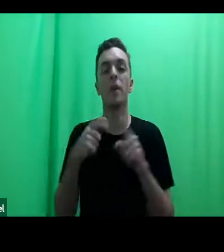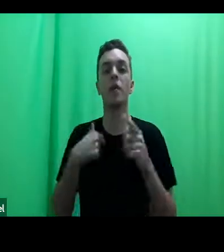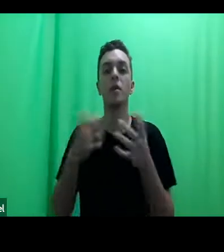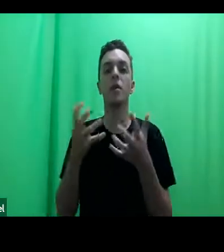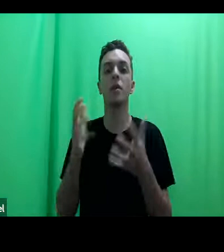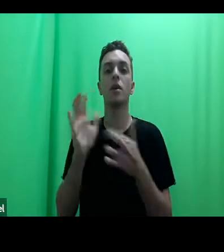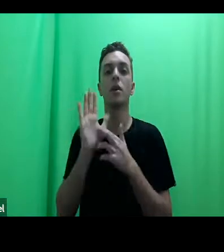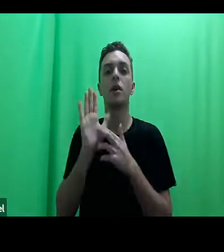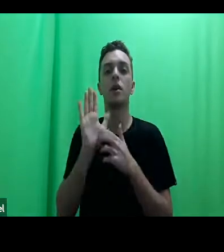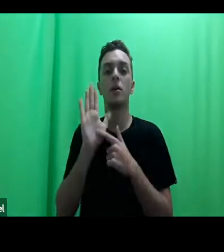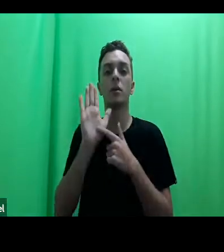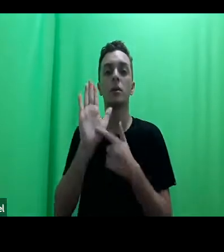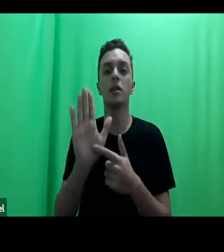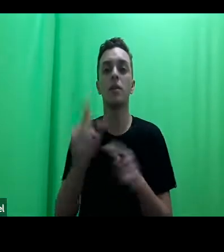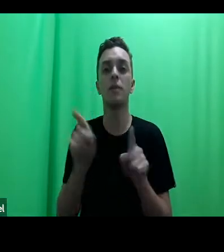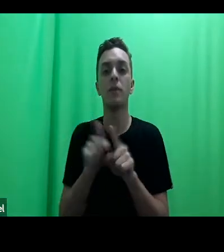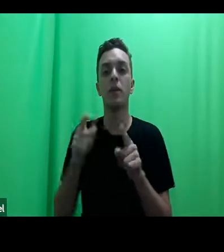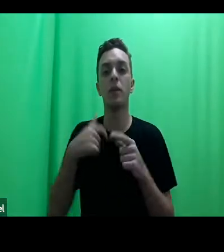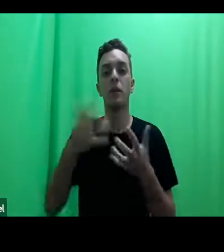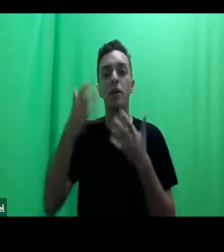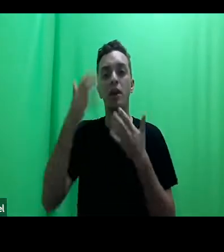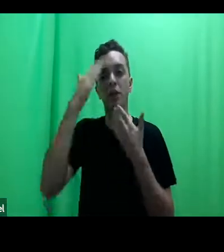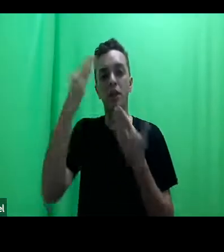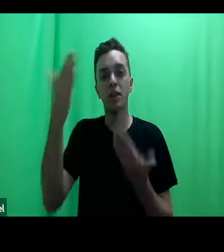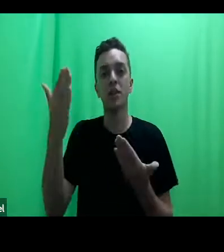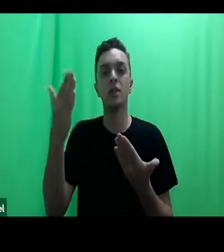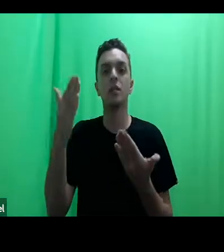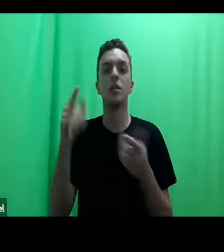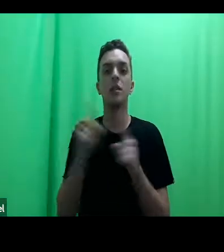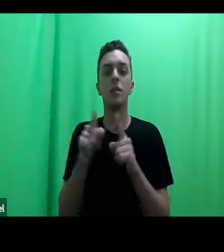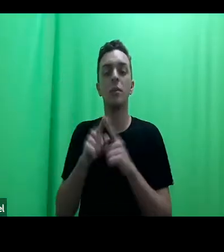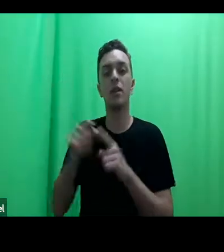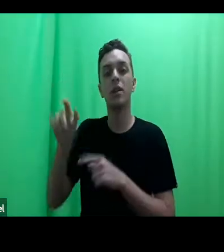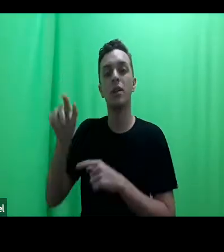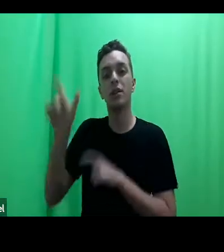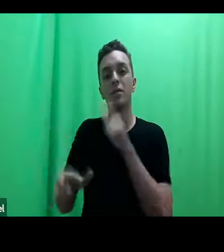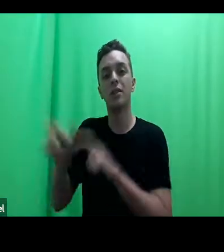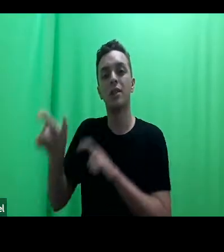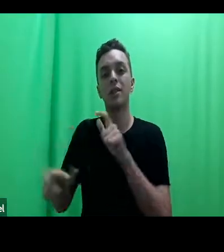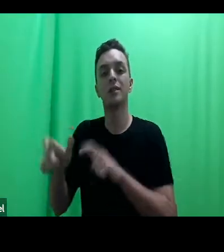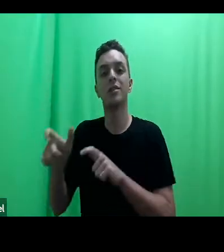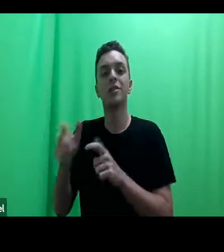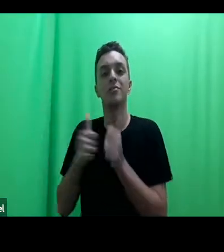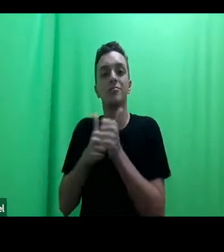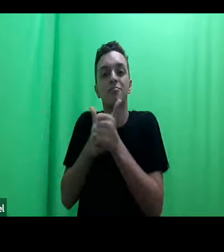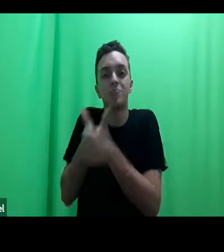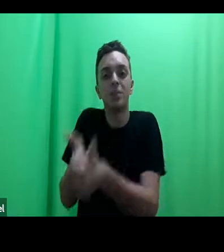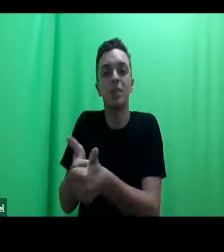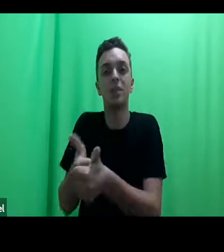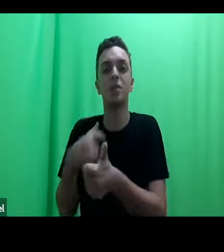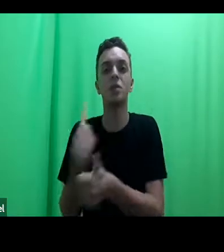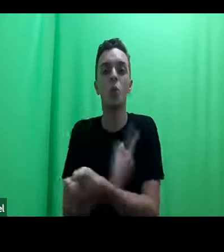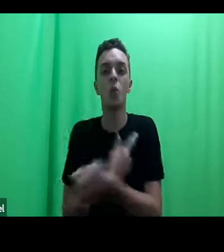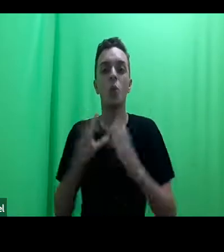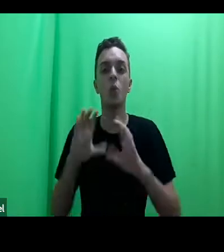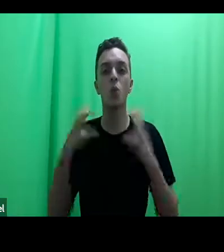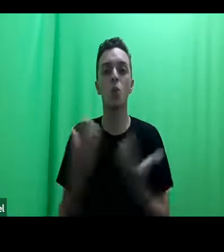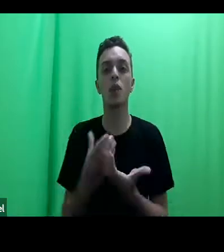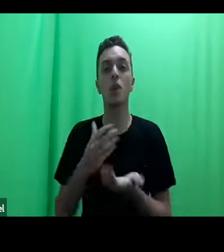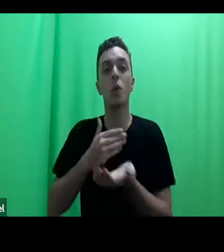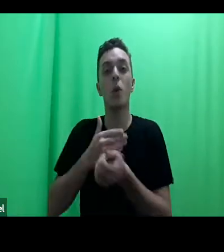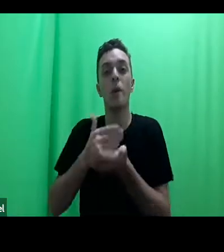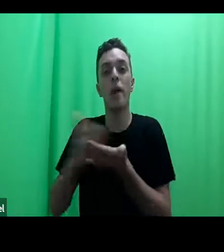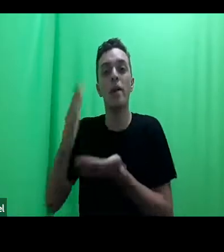Agradecer os cumprimentos aqui que já estão aparecendo do pessoal que está acompanhando o nosso evento, que recomeça amanhã,